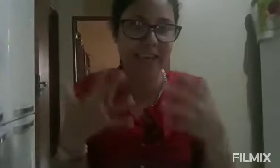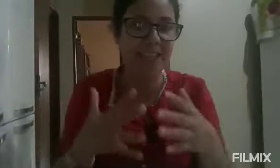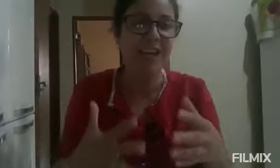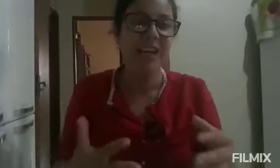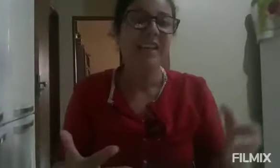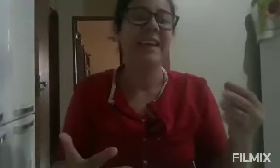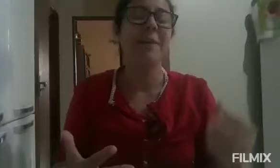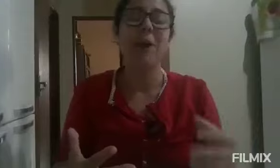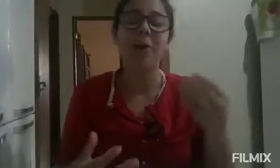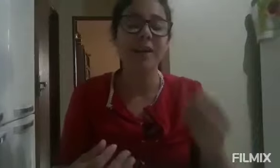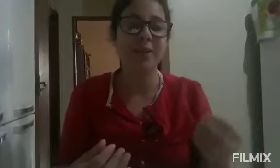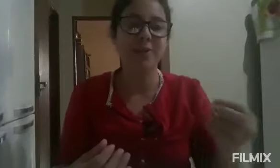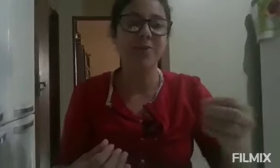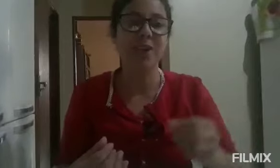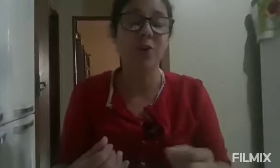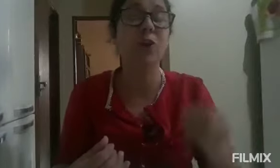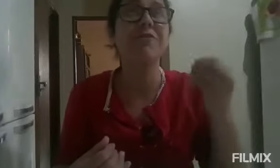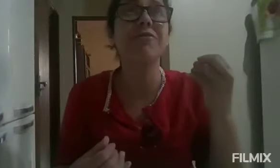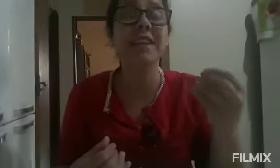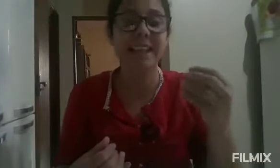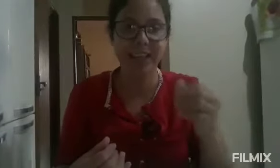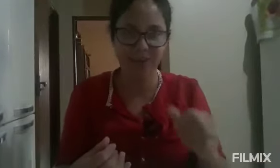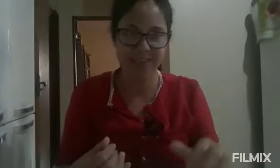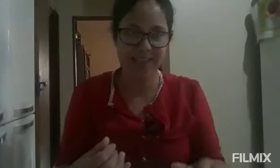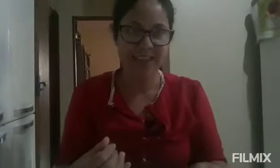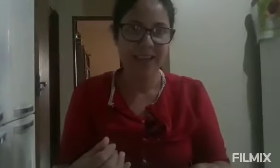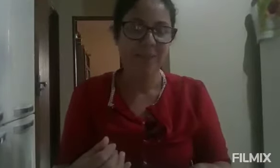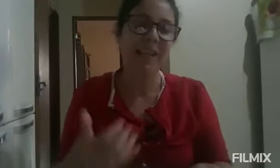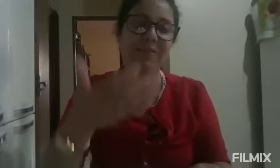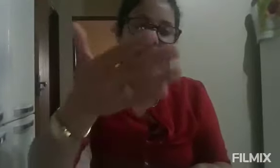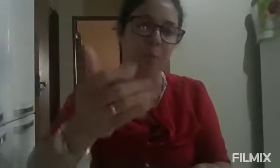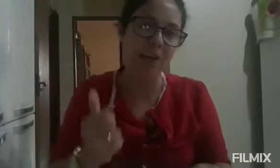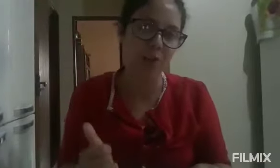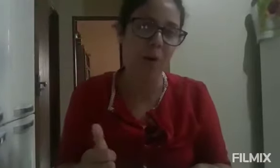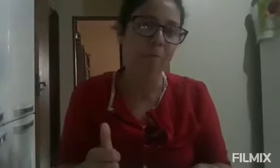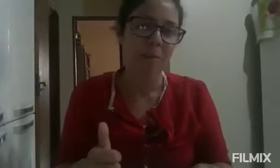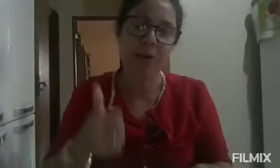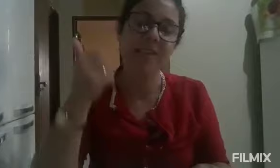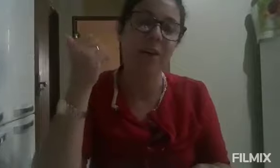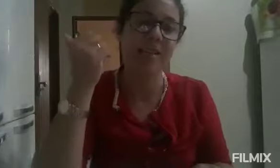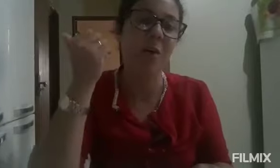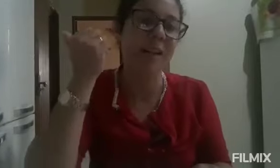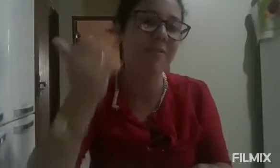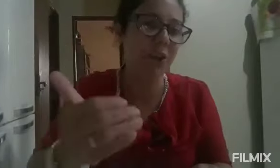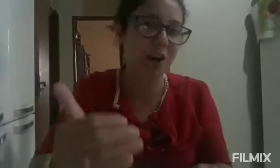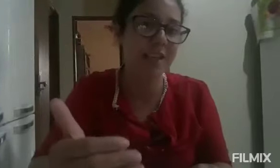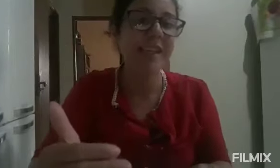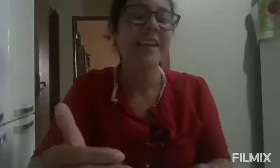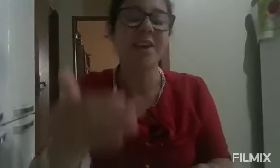dentes. Para a honra e glória do Senhor, glorifica a Deus pela vida do pastor, por essa oração maravilhosa que